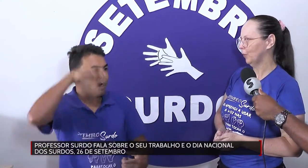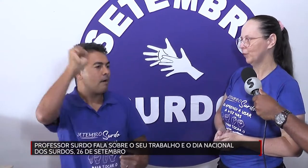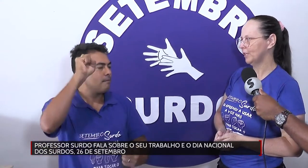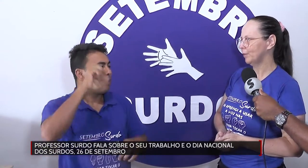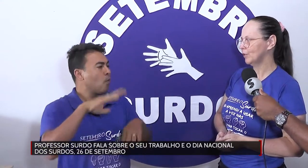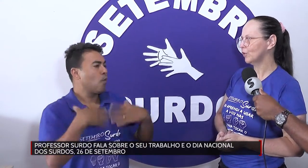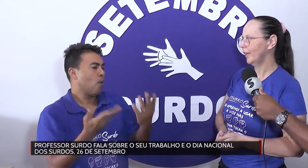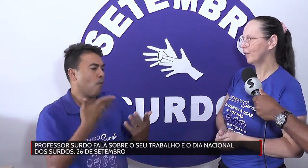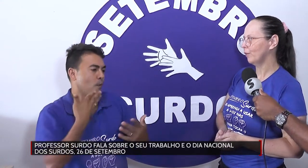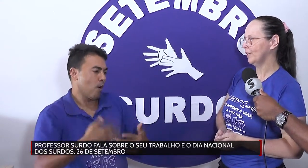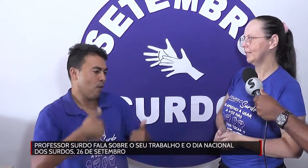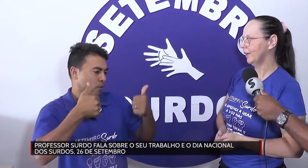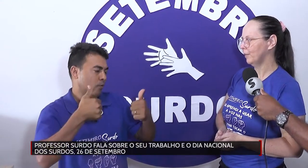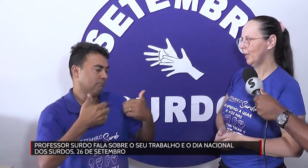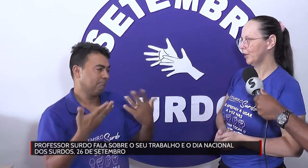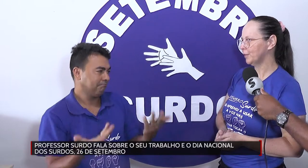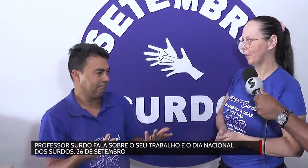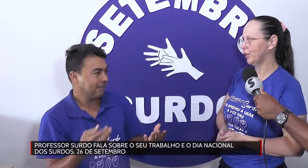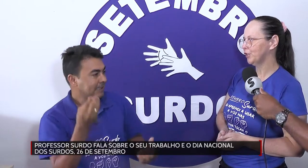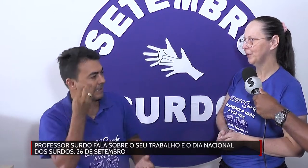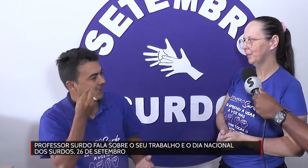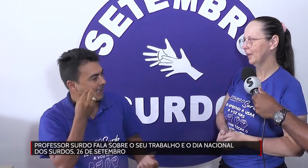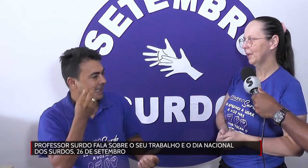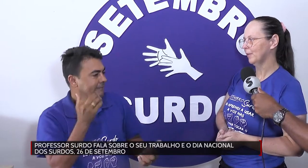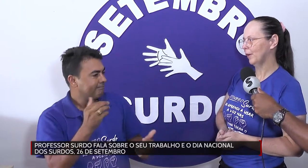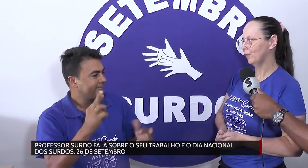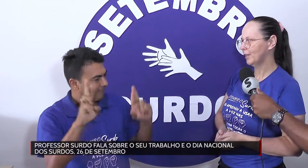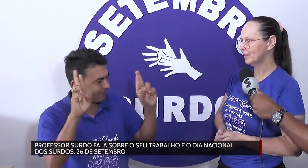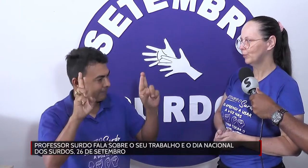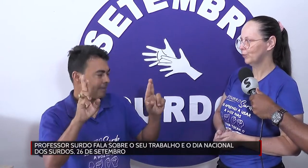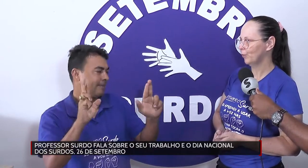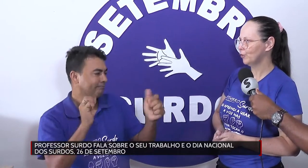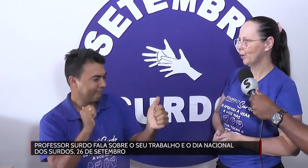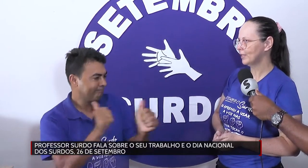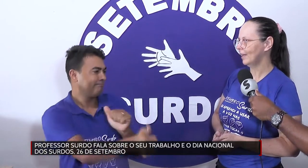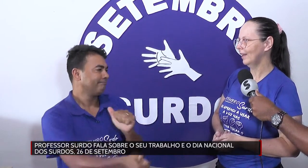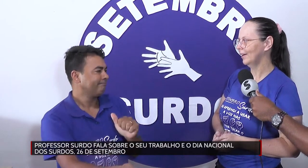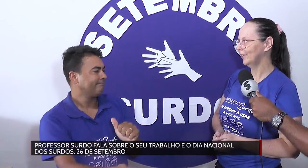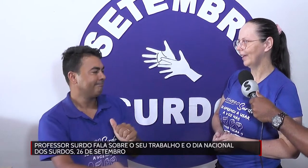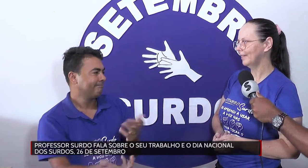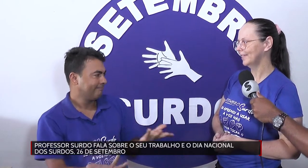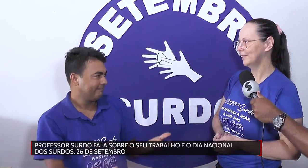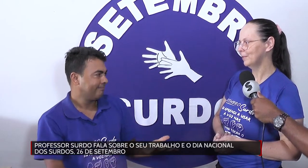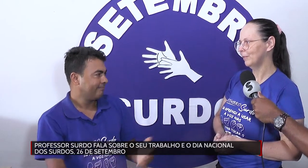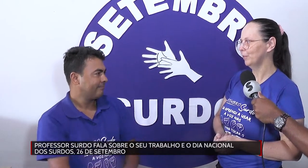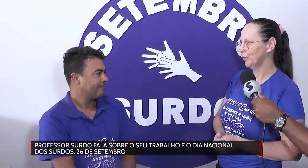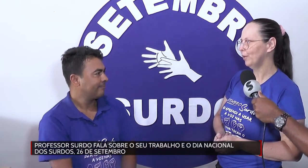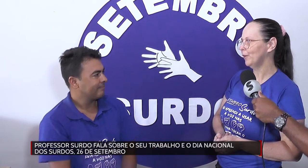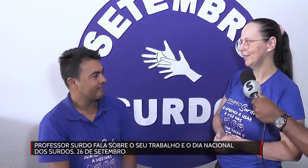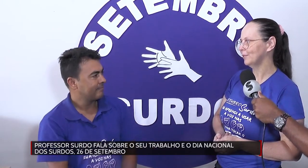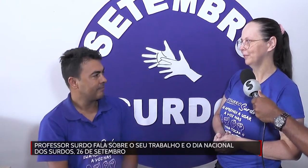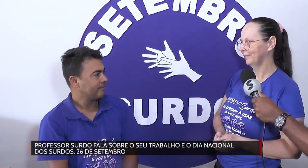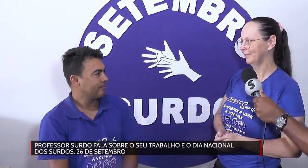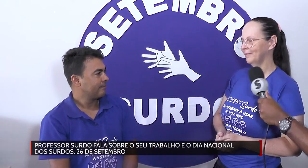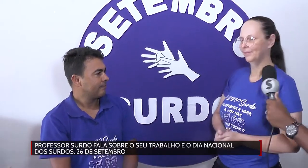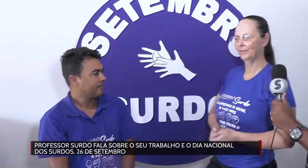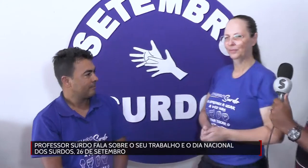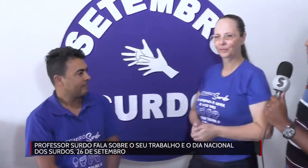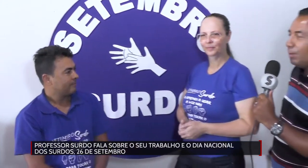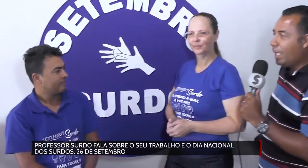vocês podem escolher qual vai ser o melhor esporte. Talvez futebol de salão, que é muito bom isso. Agora tem uma